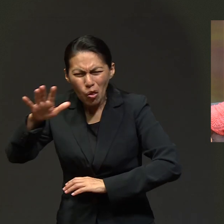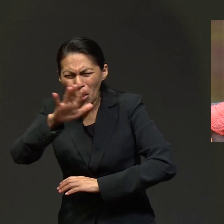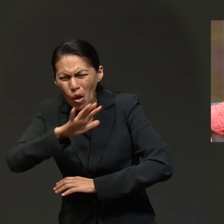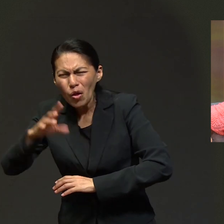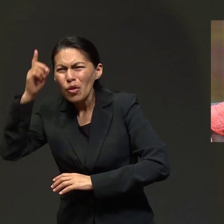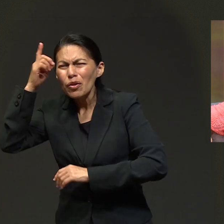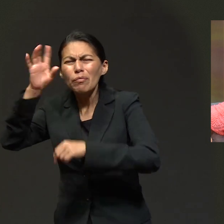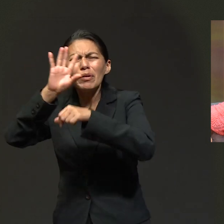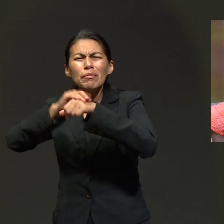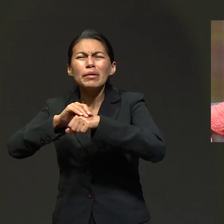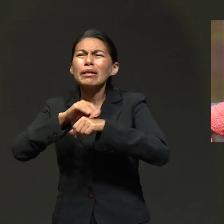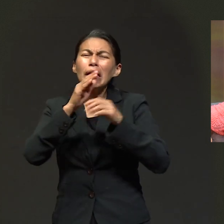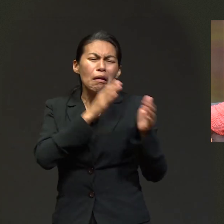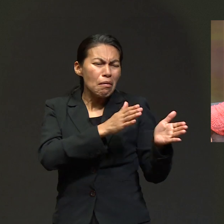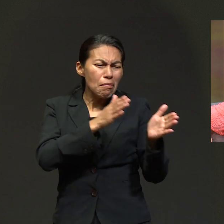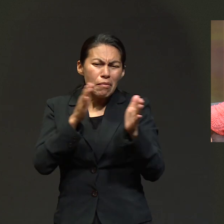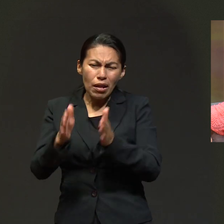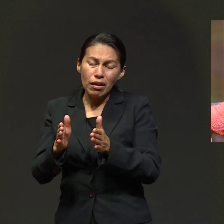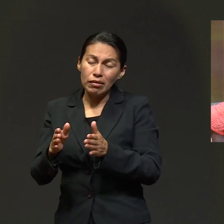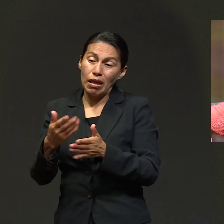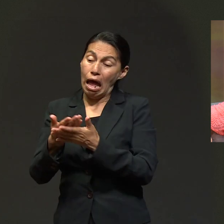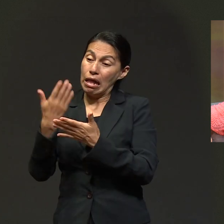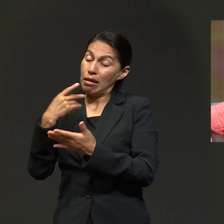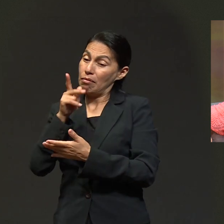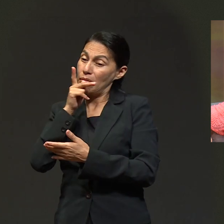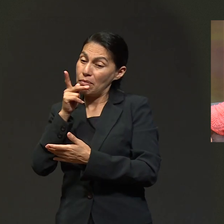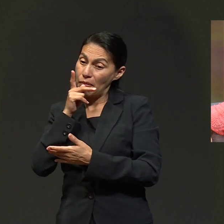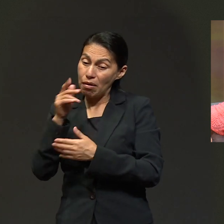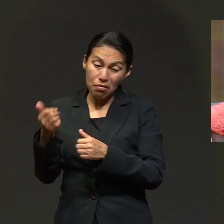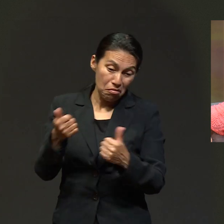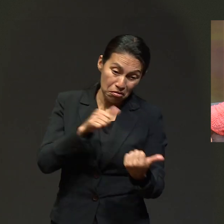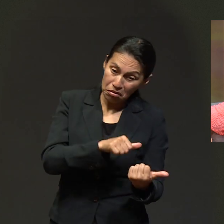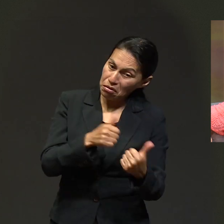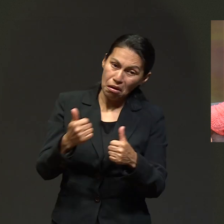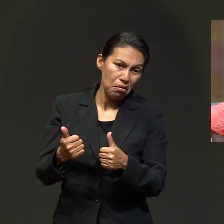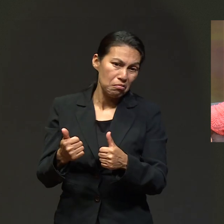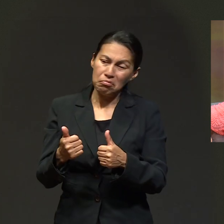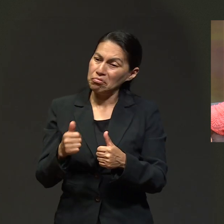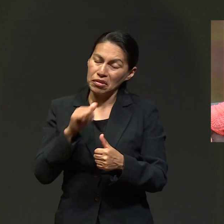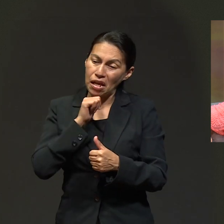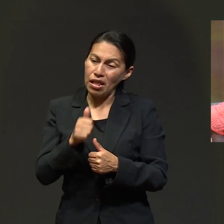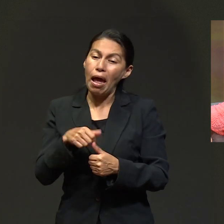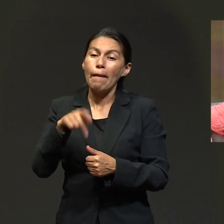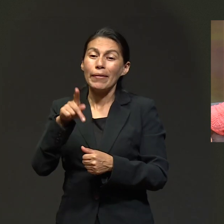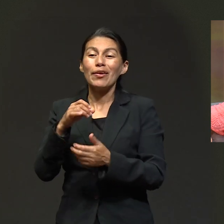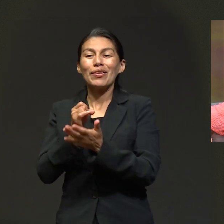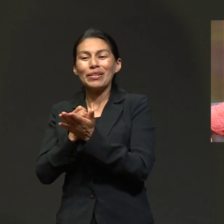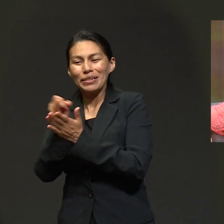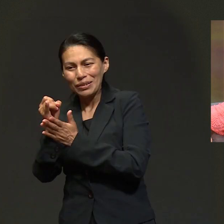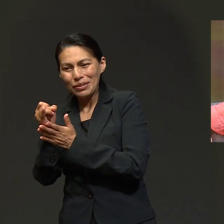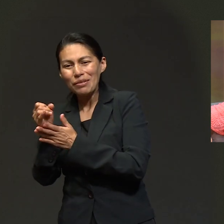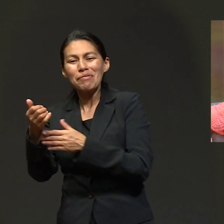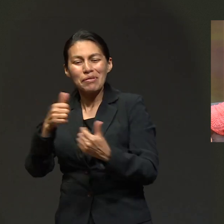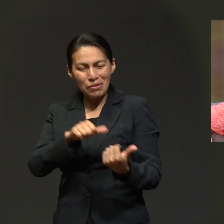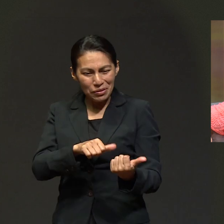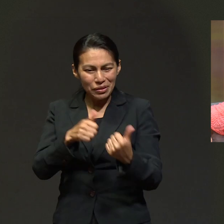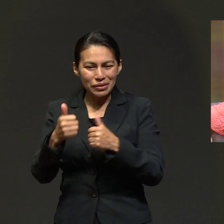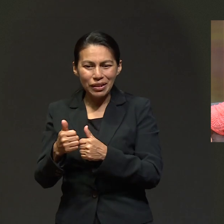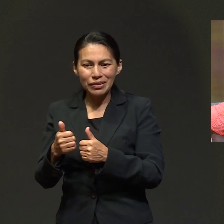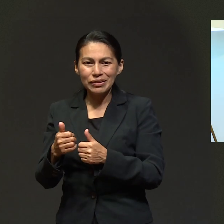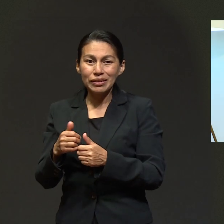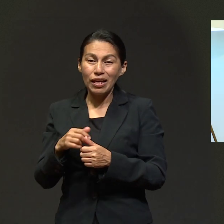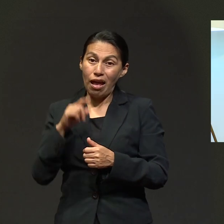porque Dios lo permitió por dentro de su plan. ¿Por qué? Porque mi papá antes no era bautizado y a raíz de esto mi papá tomó la decisión de